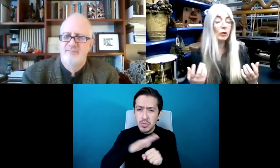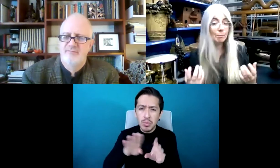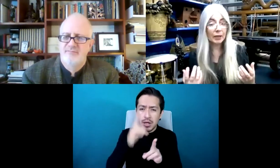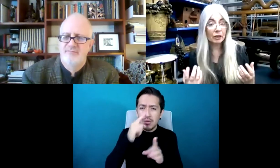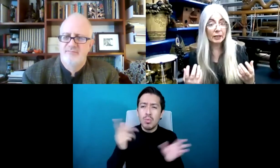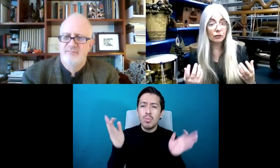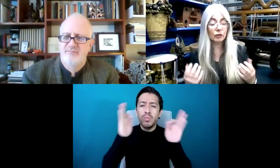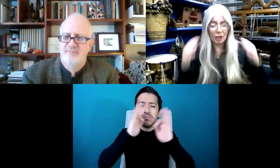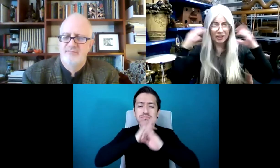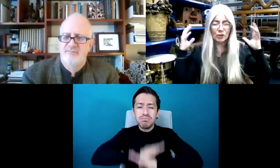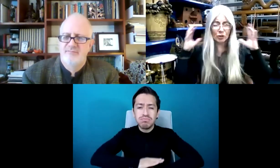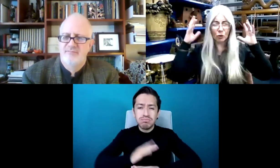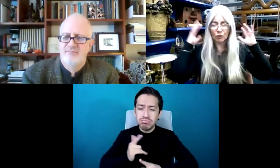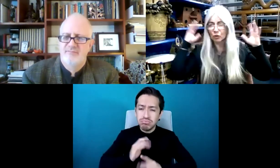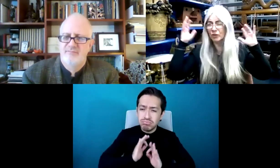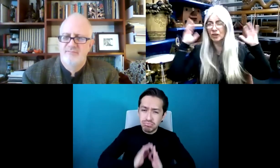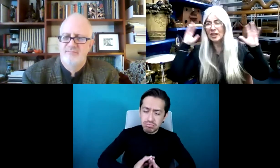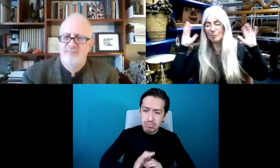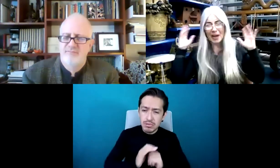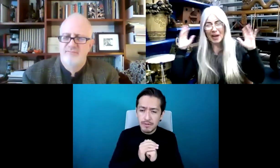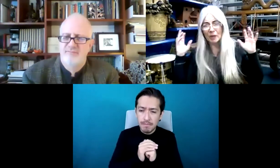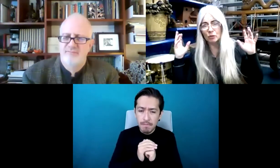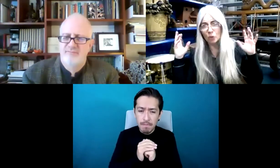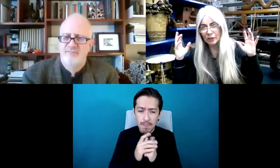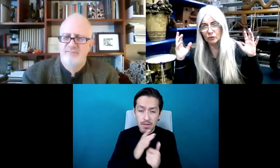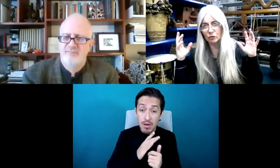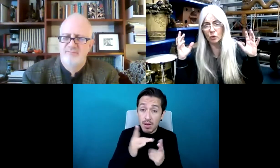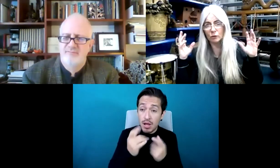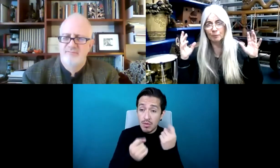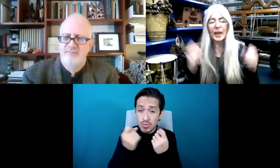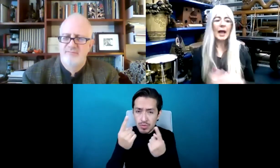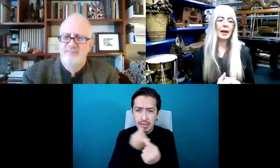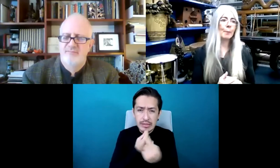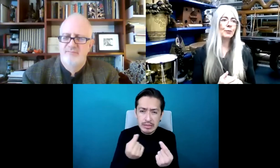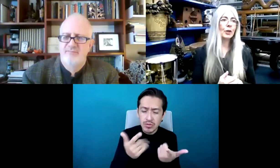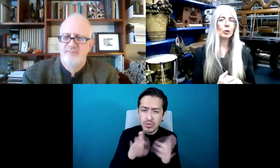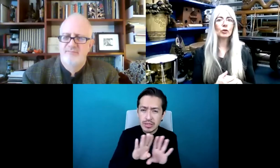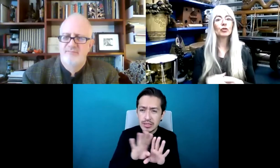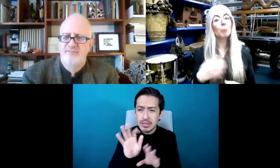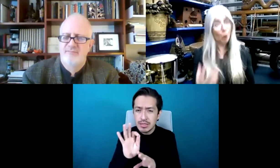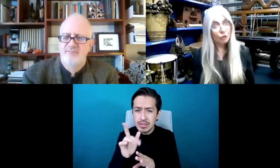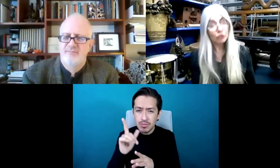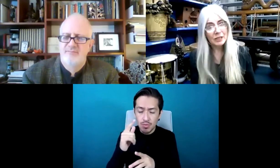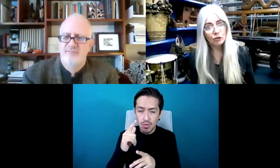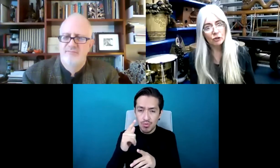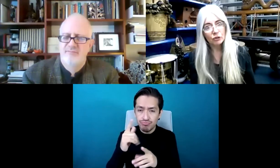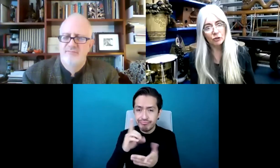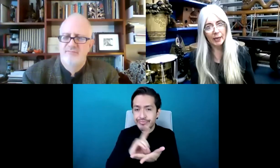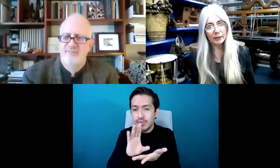también adecuados para niños con problemas o dificultades sensoriales. También había